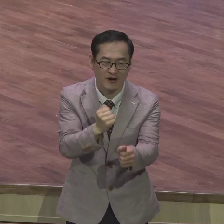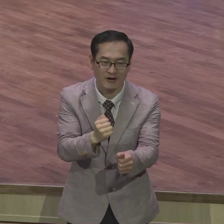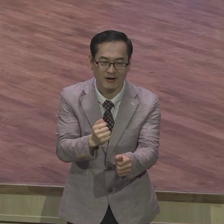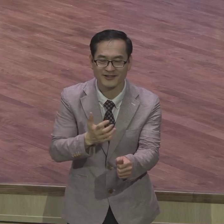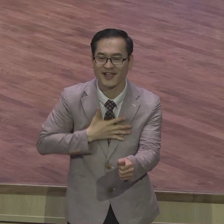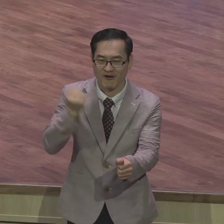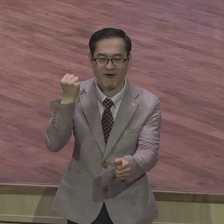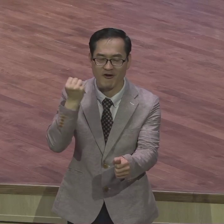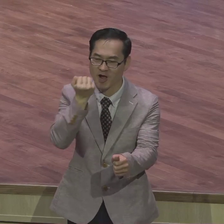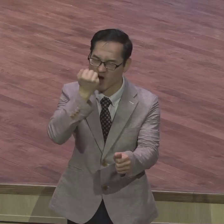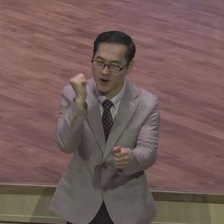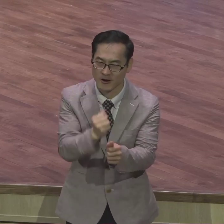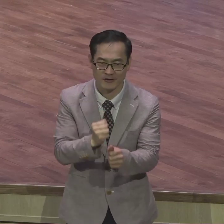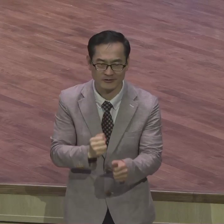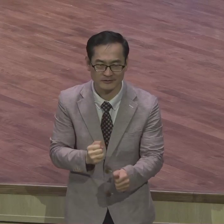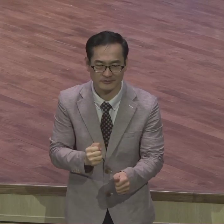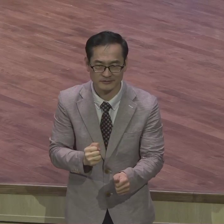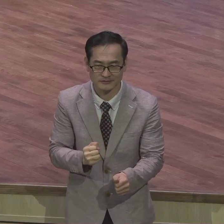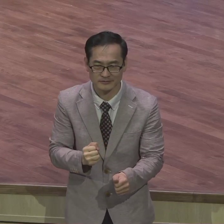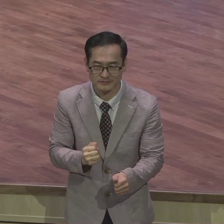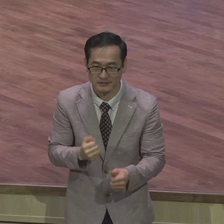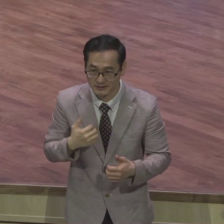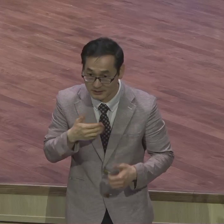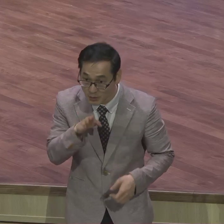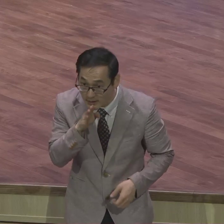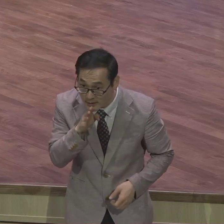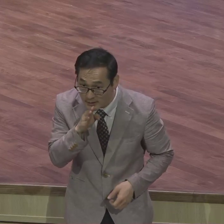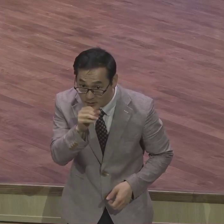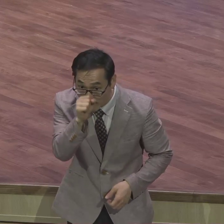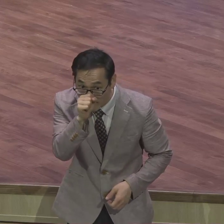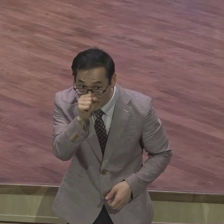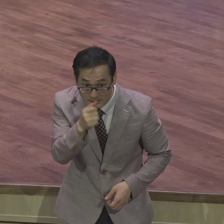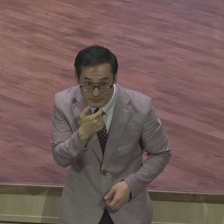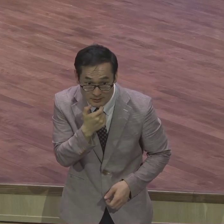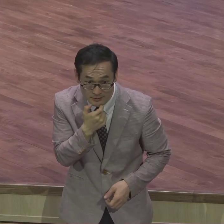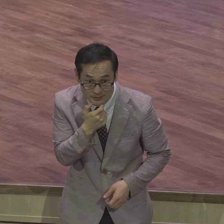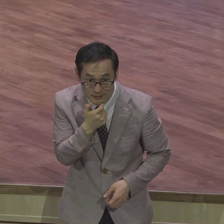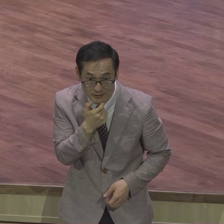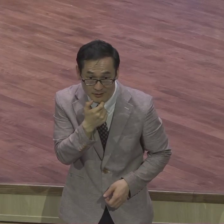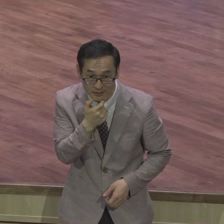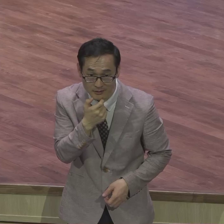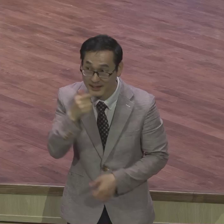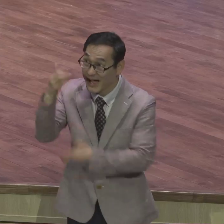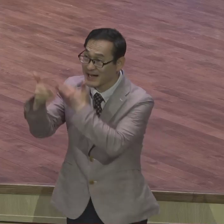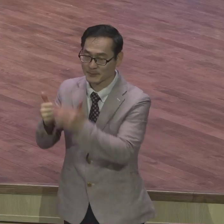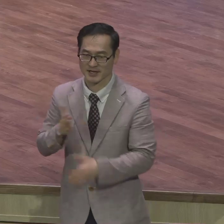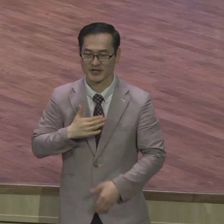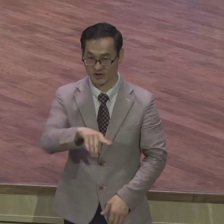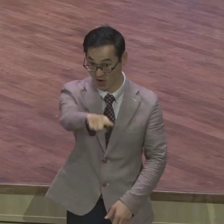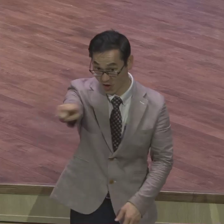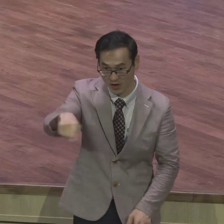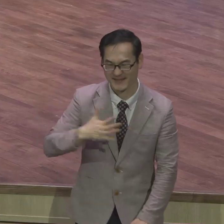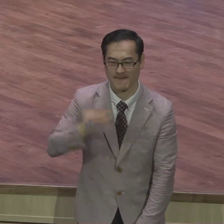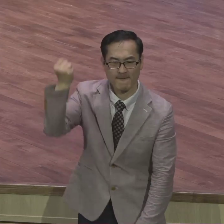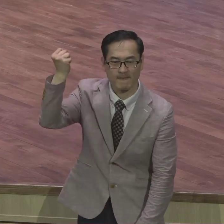기쁩니까 하나님이 너 내 거야 기분 좋습니까 인을 쳐놨어요